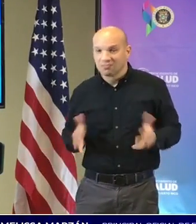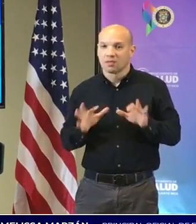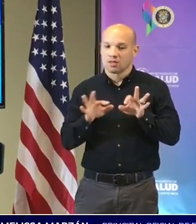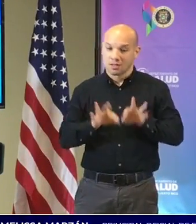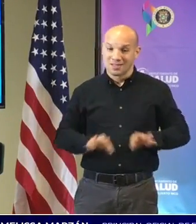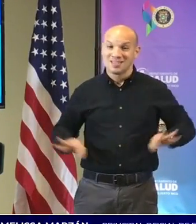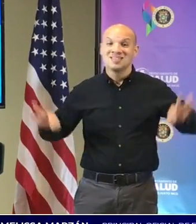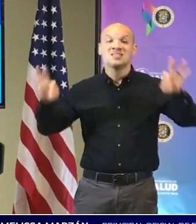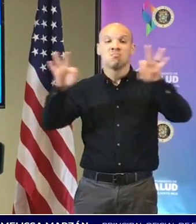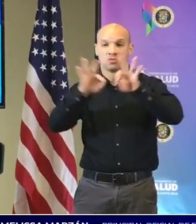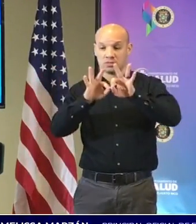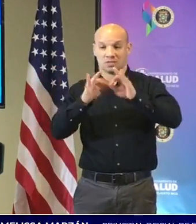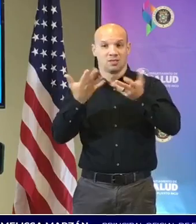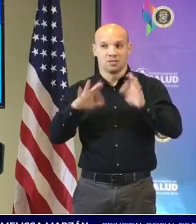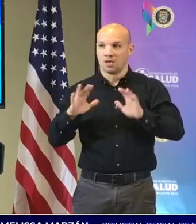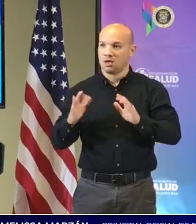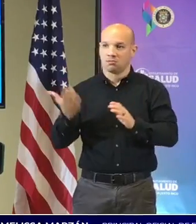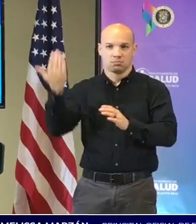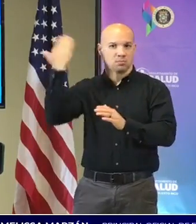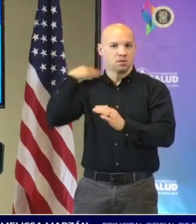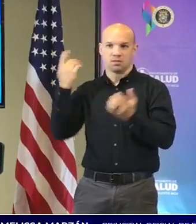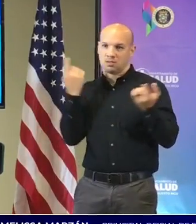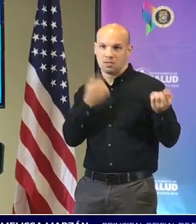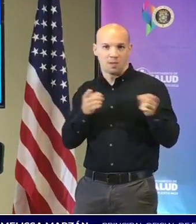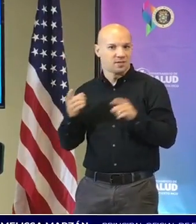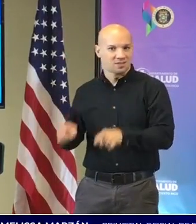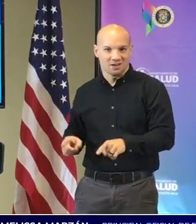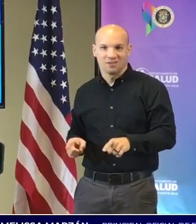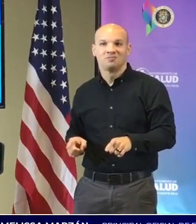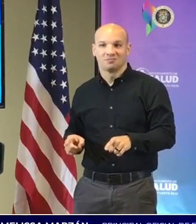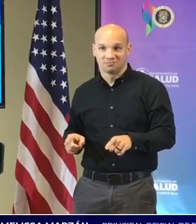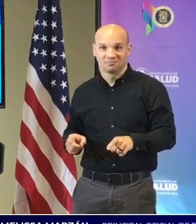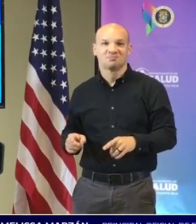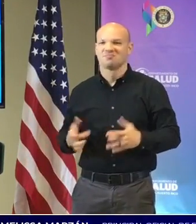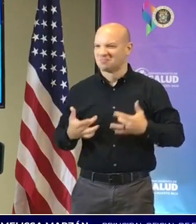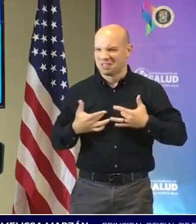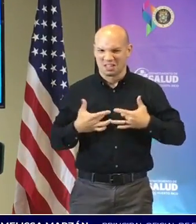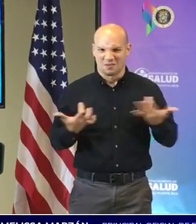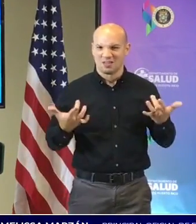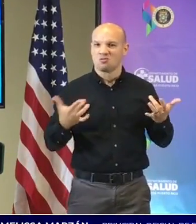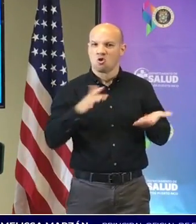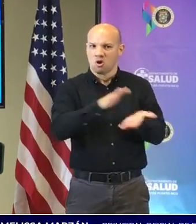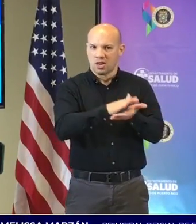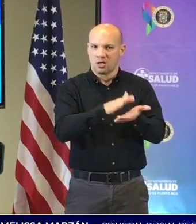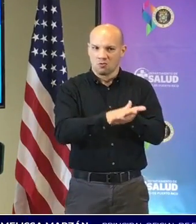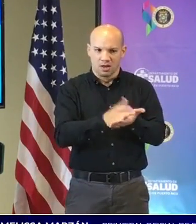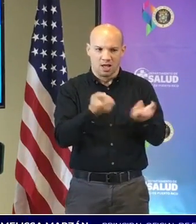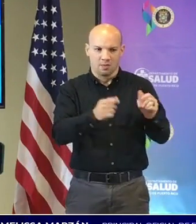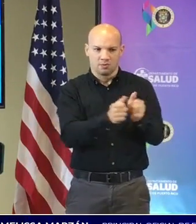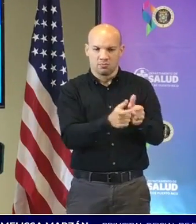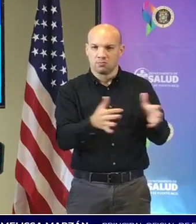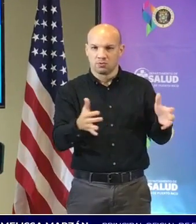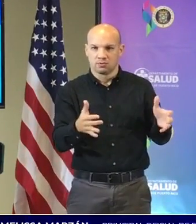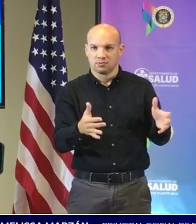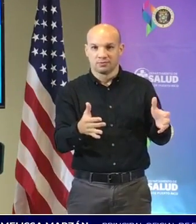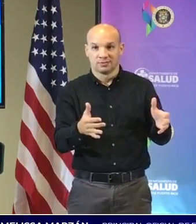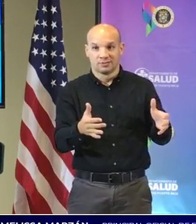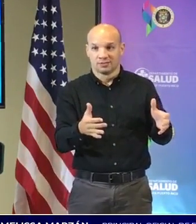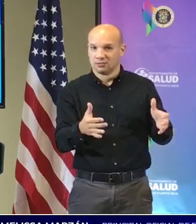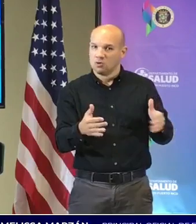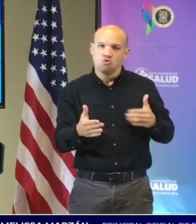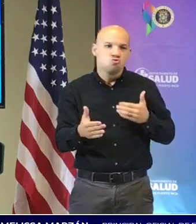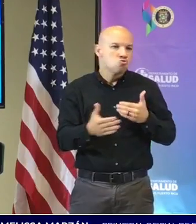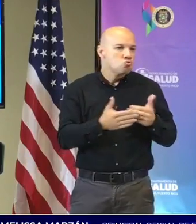y esto también nos ha pasado en eventos que hemos tenido en las escuelas cuando ocurren brotes por más leve que sean los